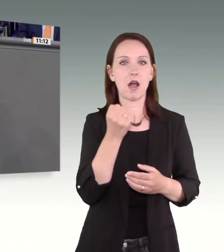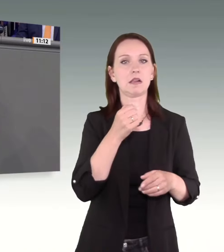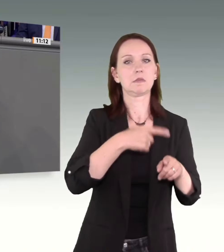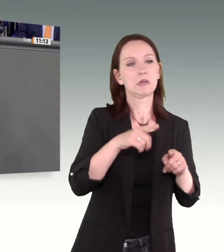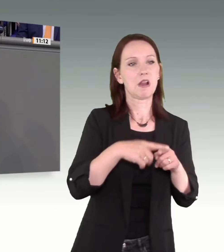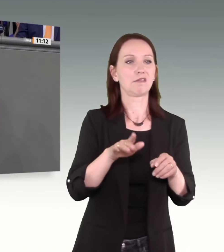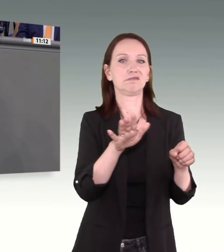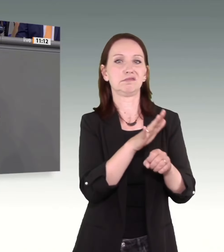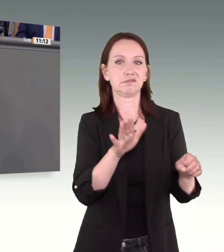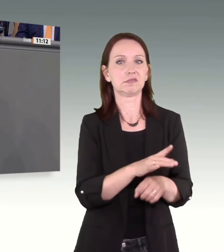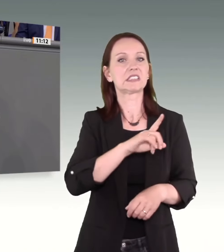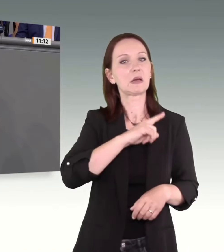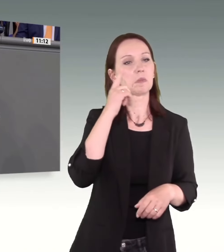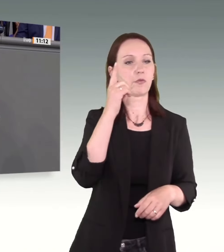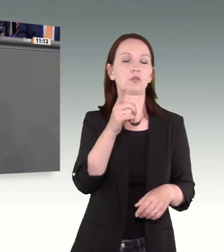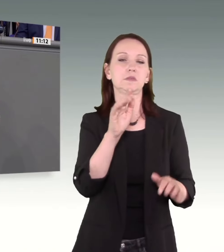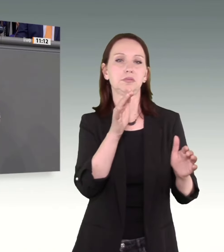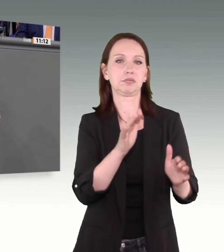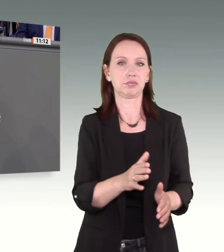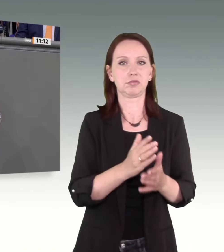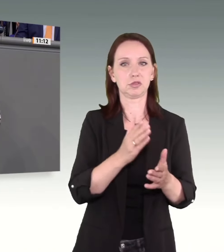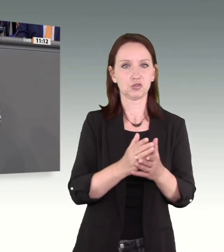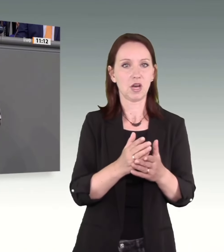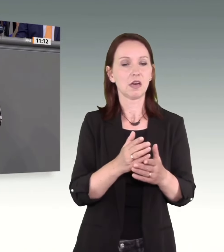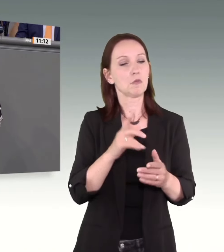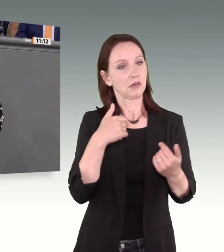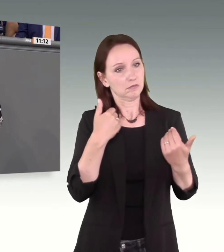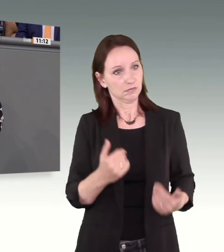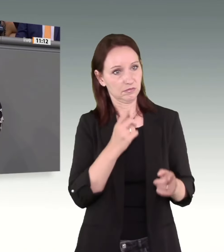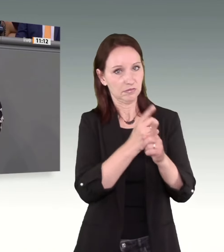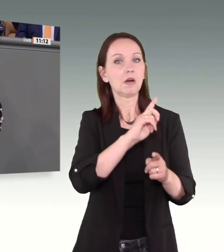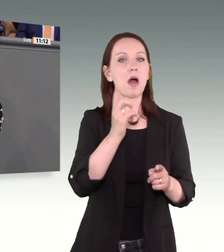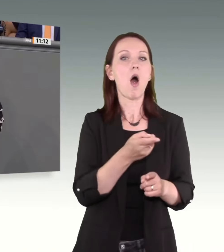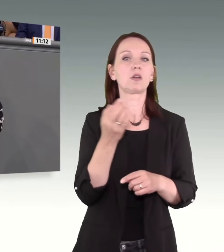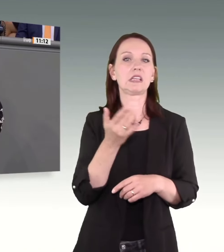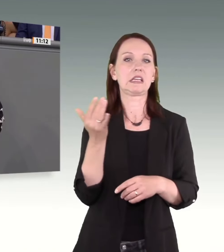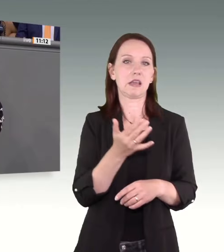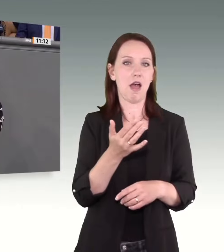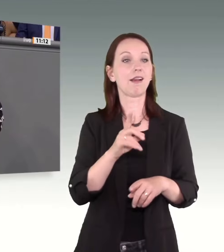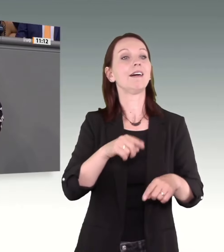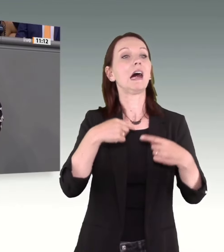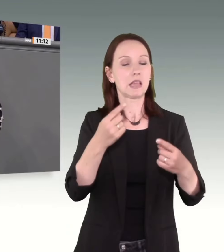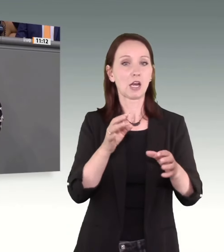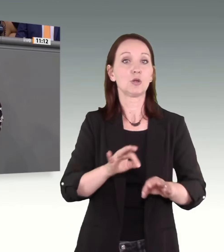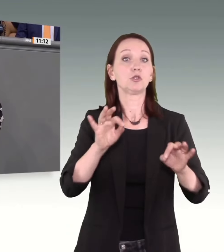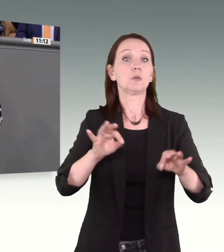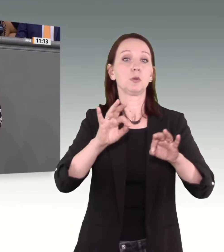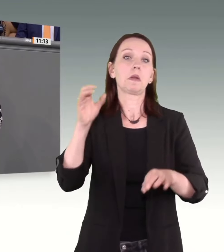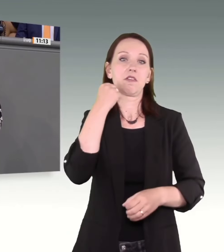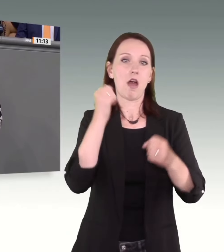Raum. Dazu kommt ökonomische Abhängigkeit. Ich bin sehr froh, dass wir im Sommer den Referentenentwurf des